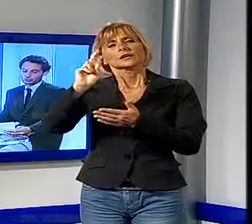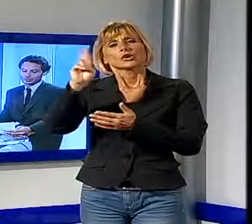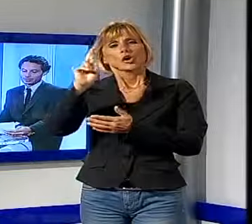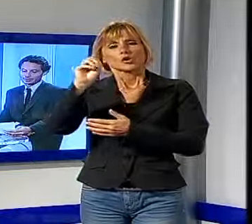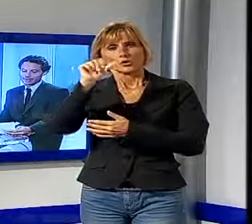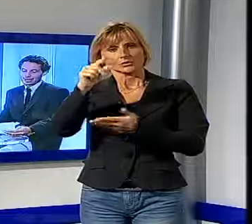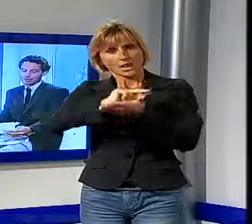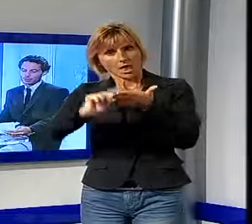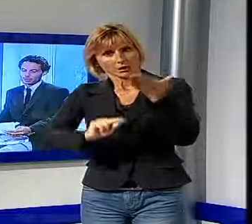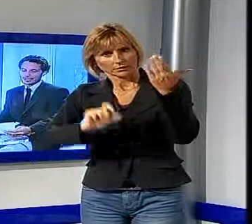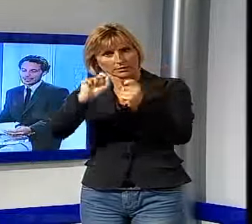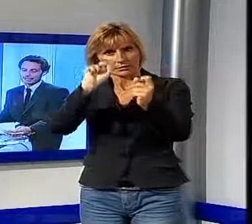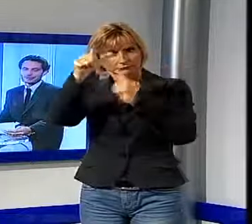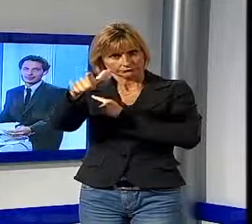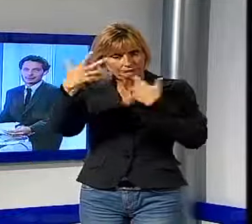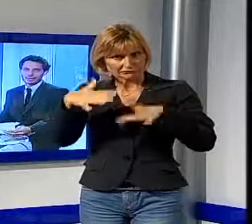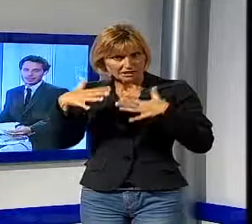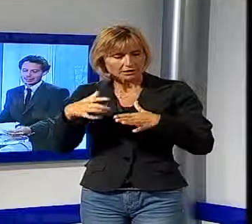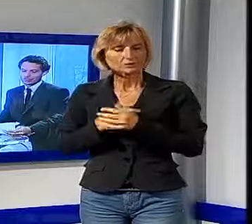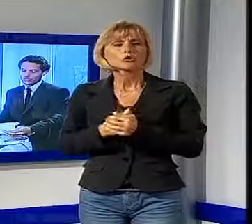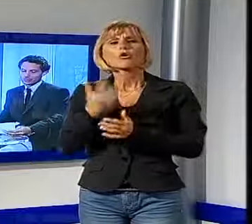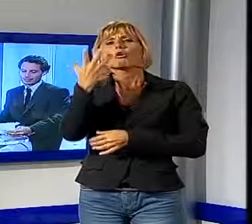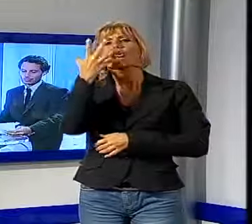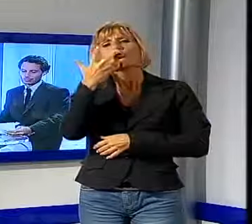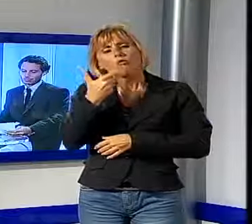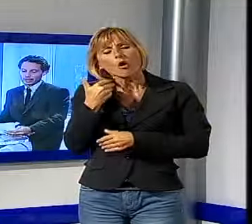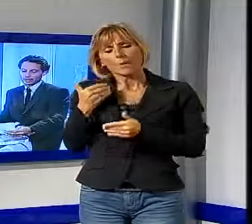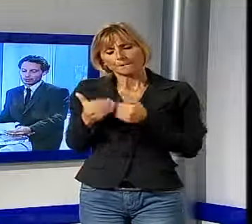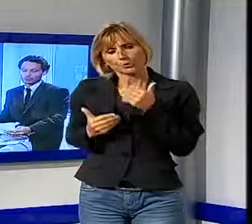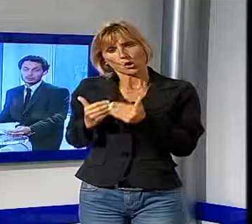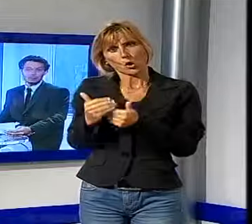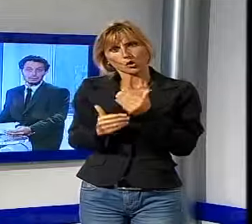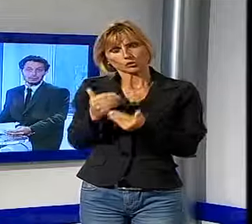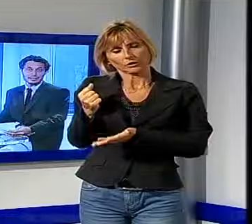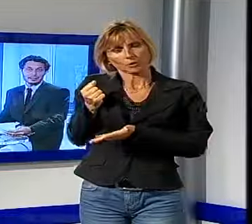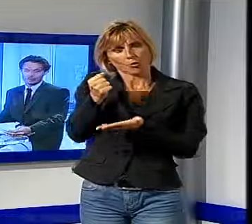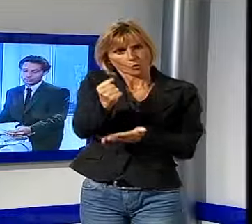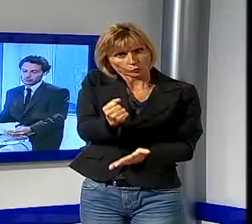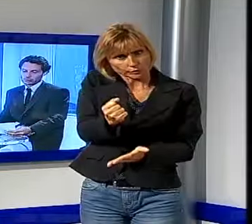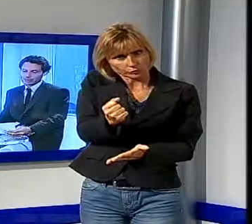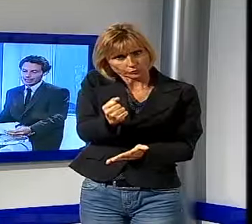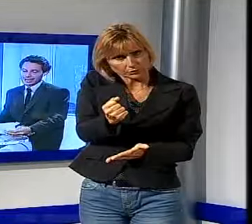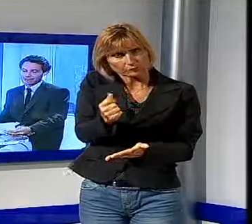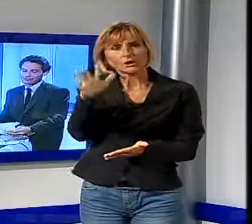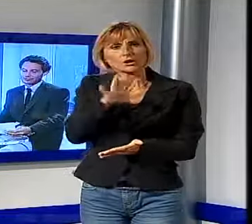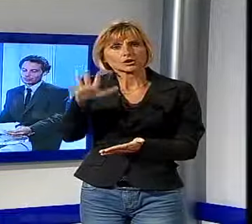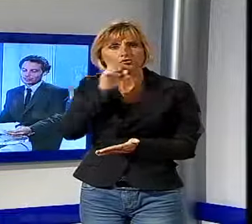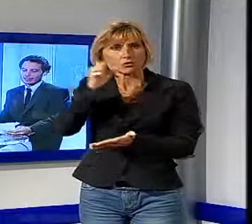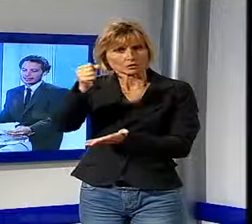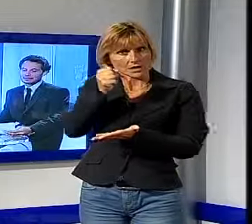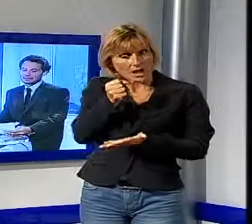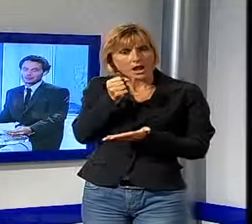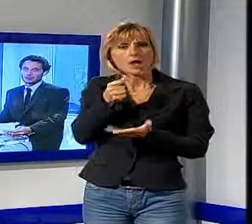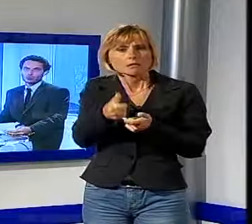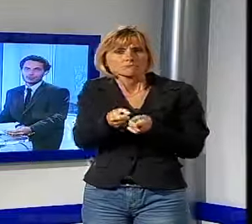Rossi una lettera in cui chiede l'estensione delle eventuali procedure contributive della regione toscana, anche a favore